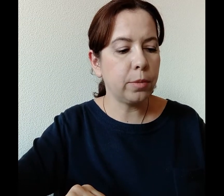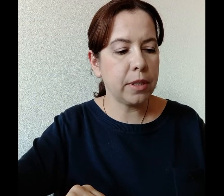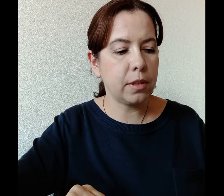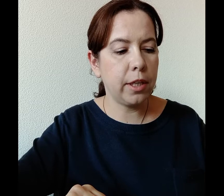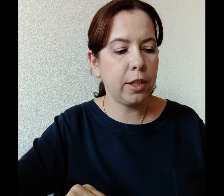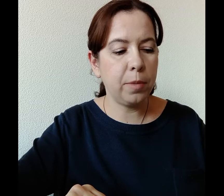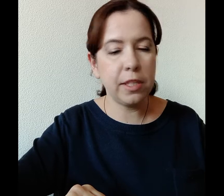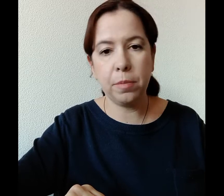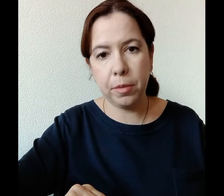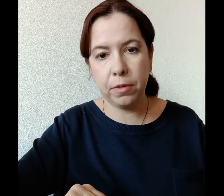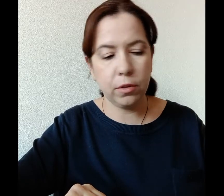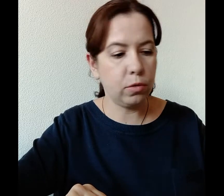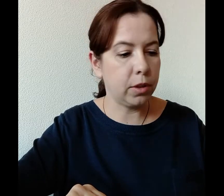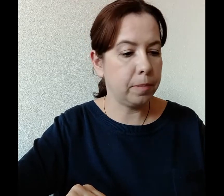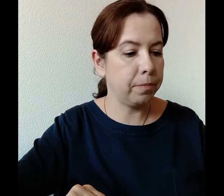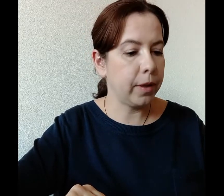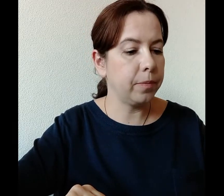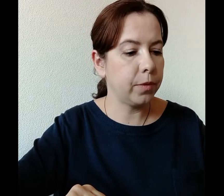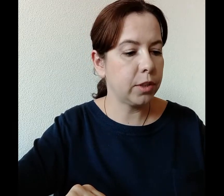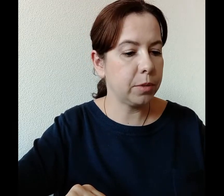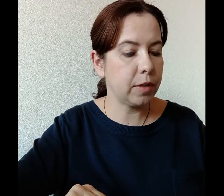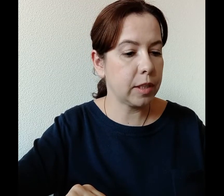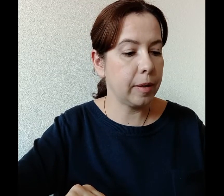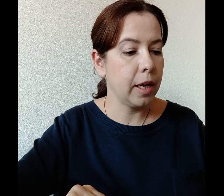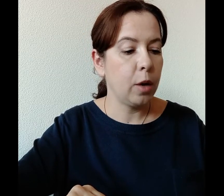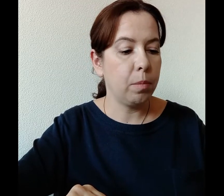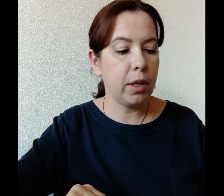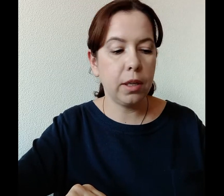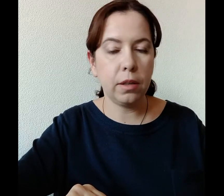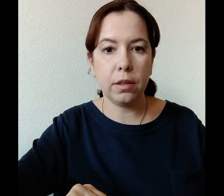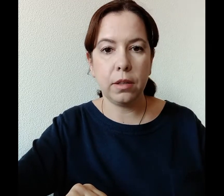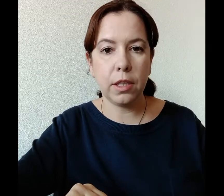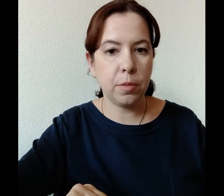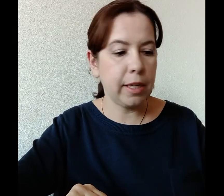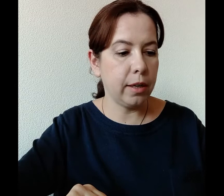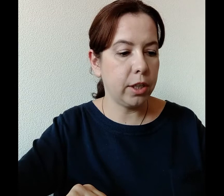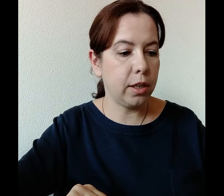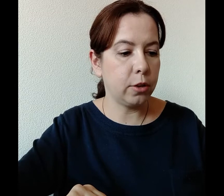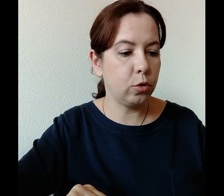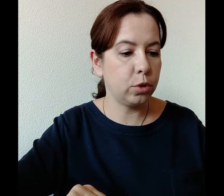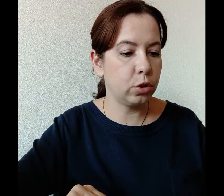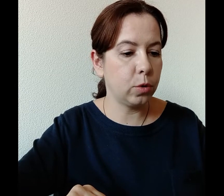Ирмос, третья песня про пиво новое, всем известная. Мы на семинаре говорили о том, что